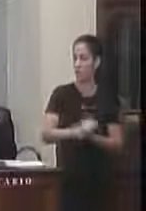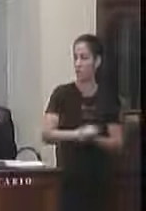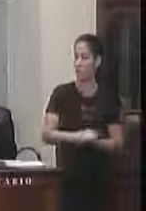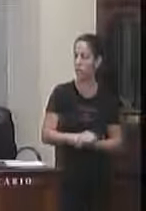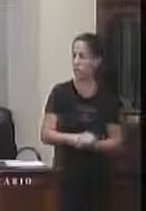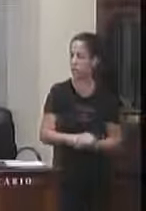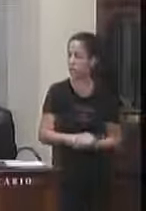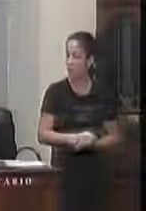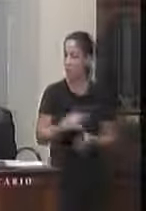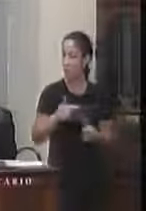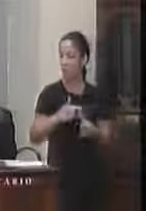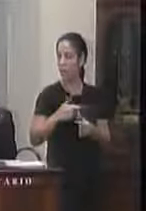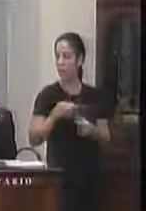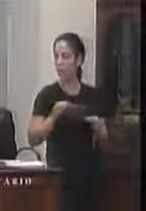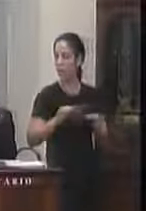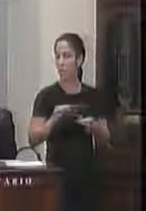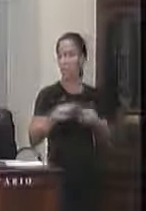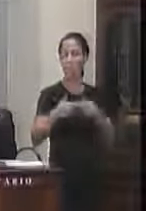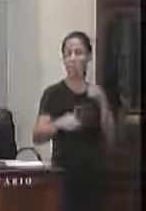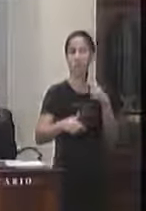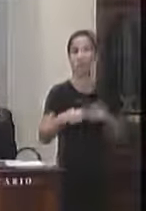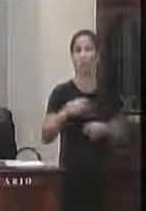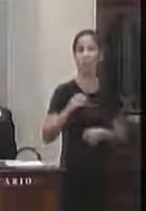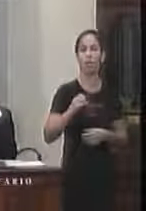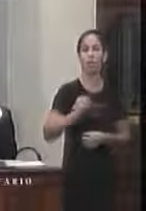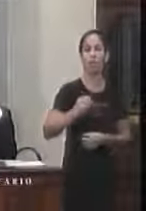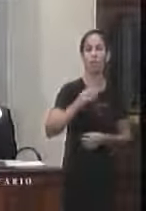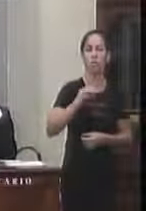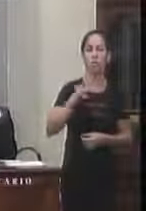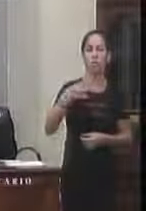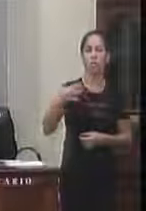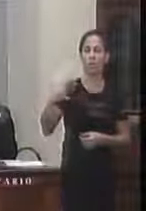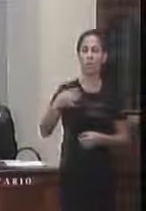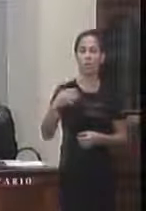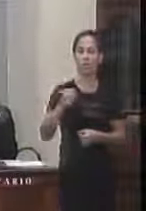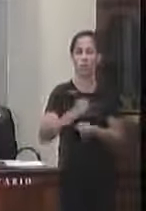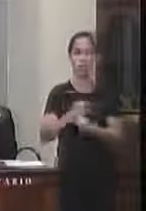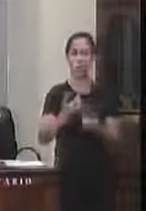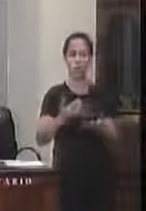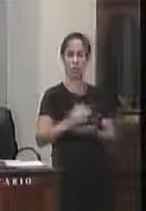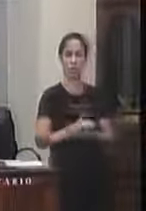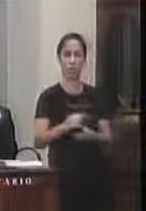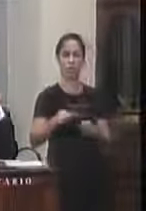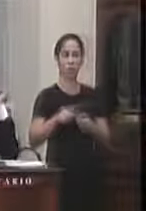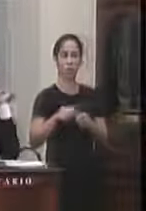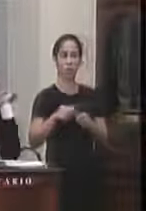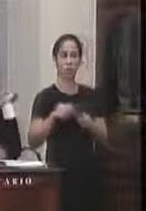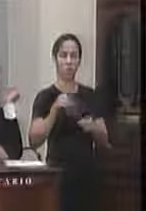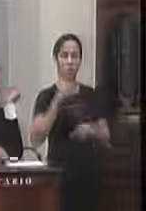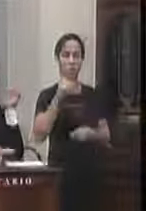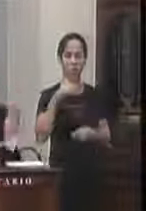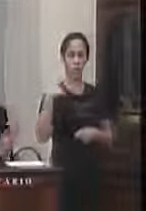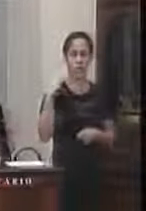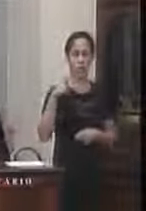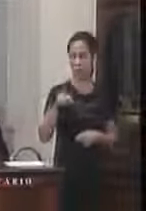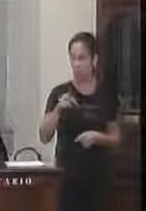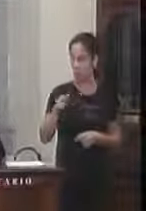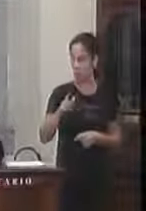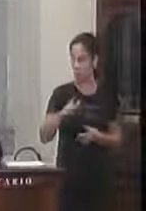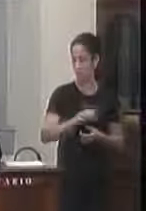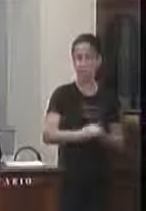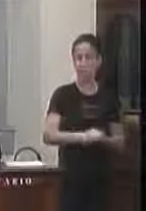primeira discussão do projeto de lei ordinária 044 de 2019 também do vereador professor